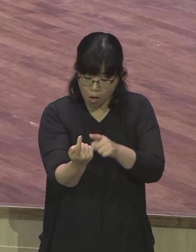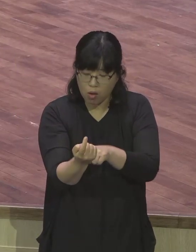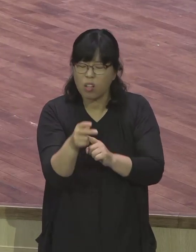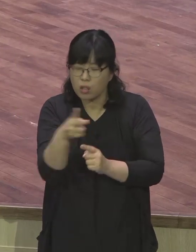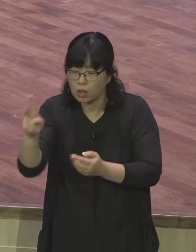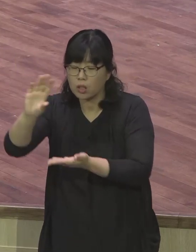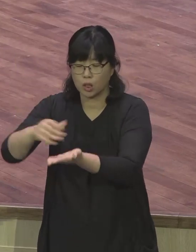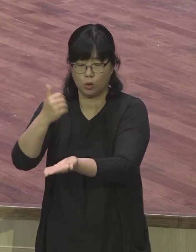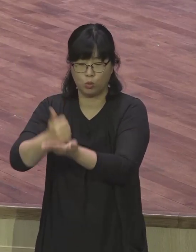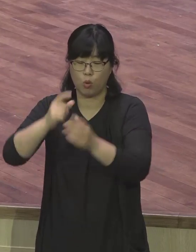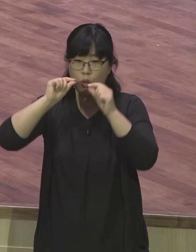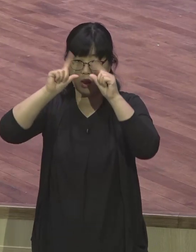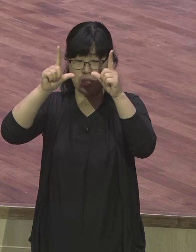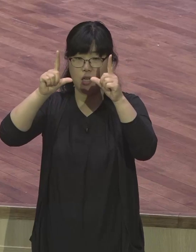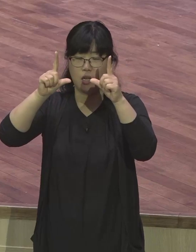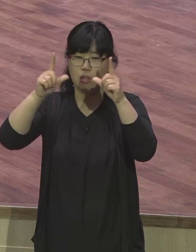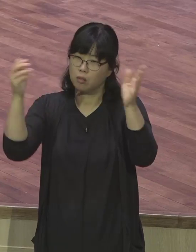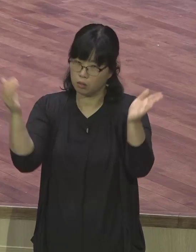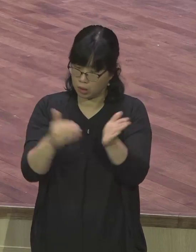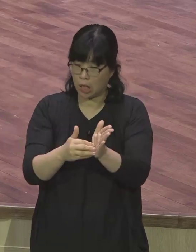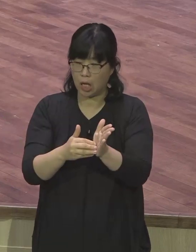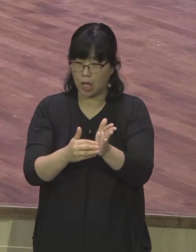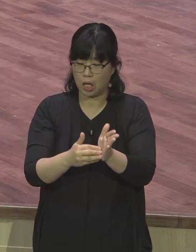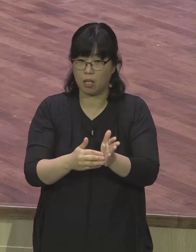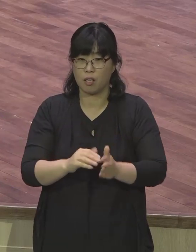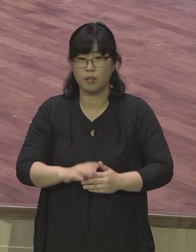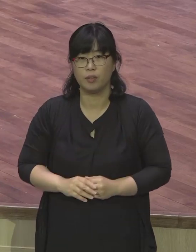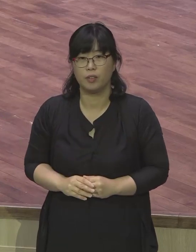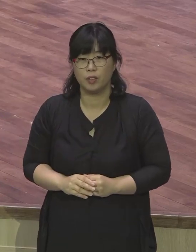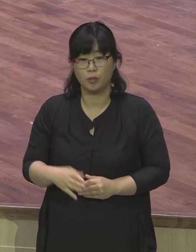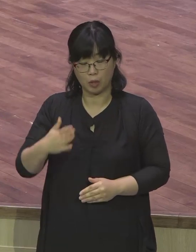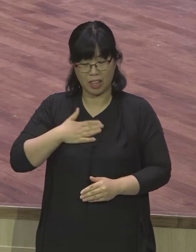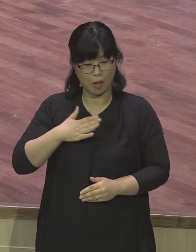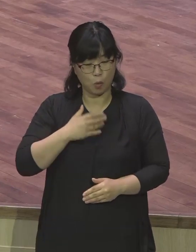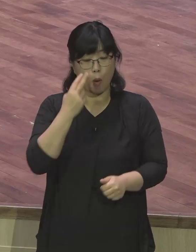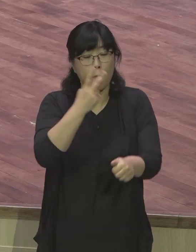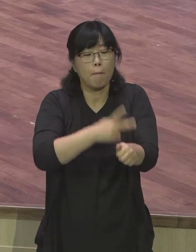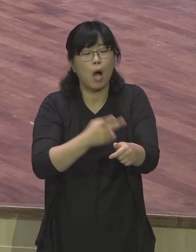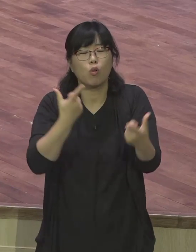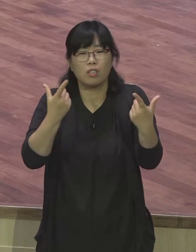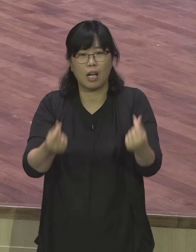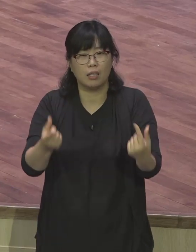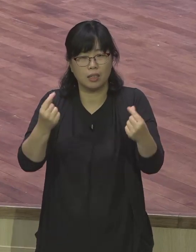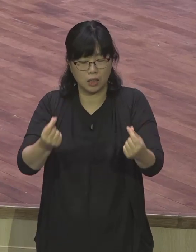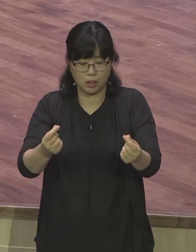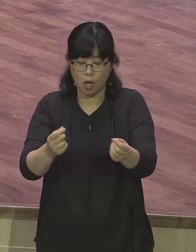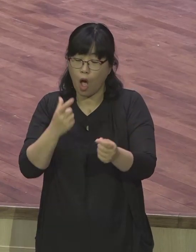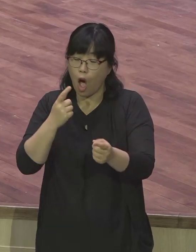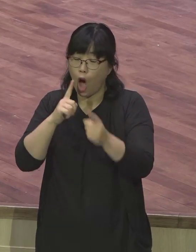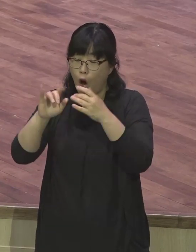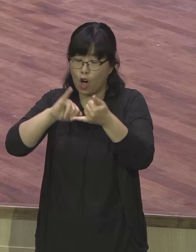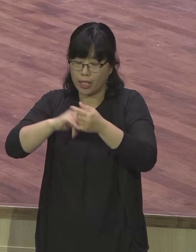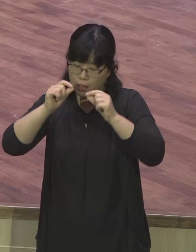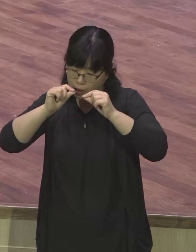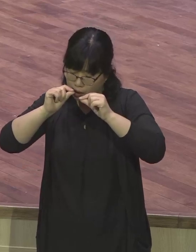복음을 깨닫게 된 사건들이 있습니다 가장 먼저 제가 하나님 품으로 돌아왔던 사건이